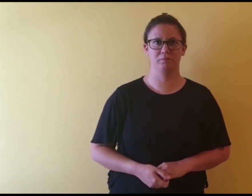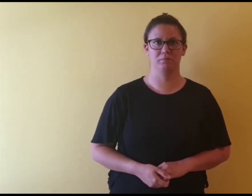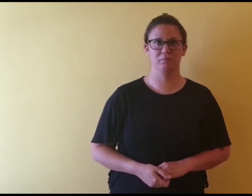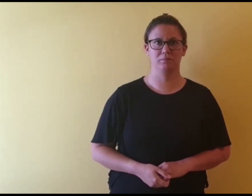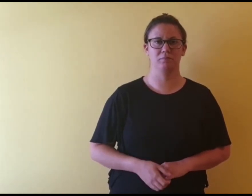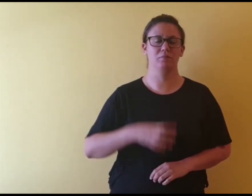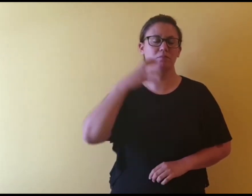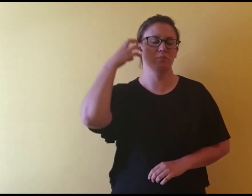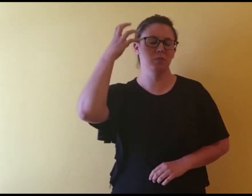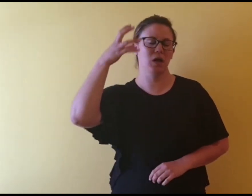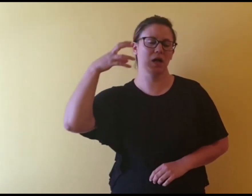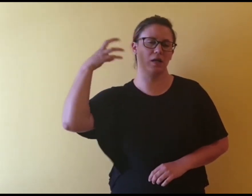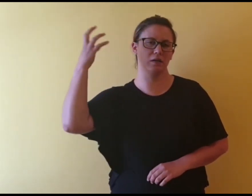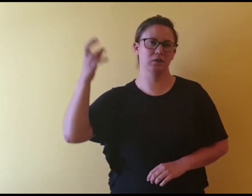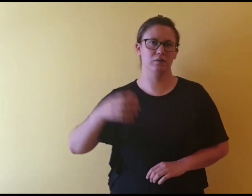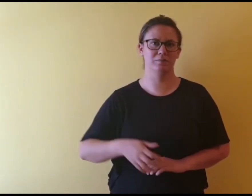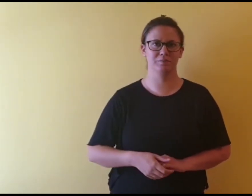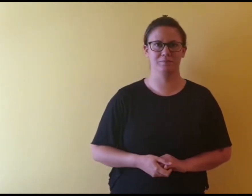Bajka.